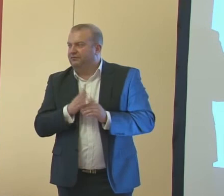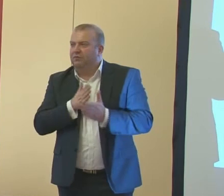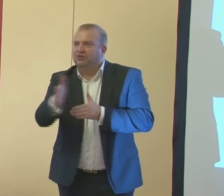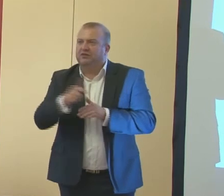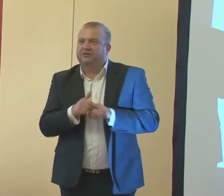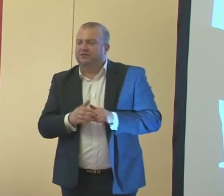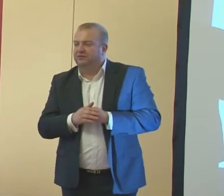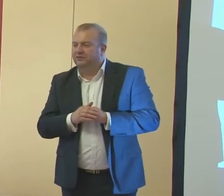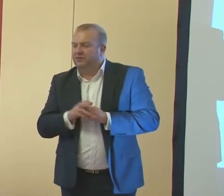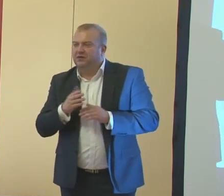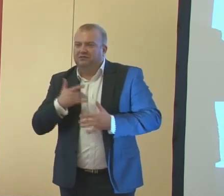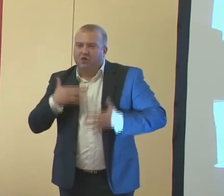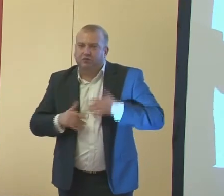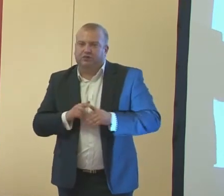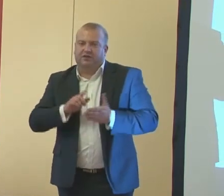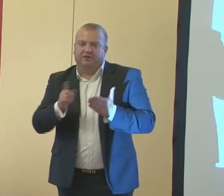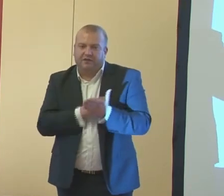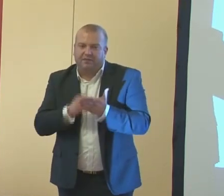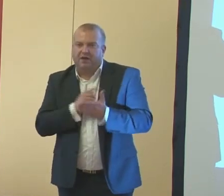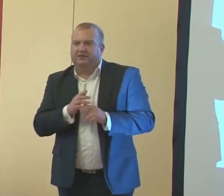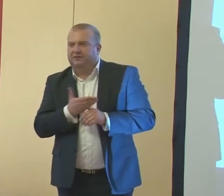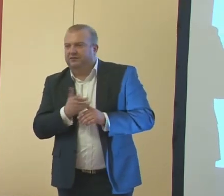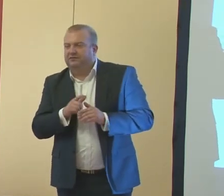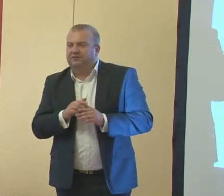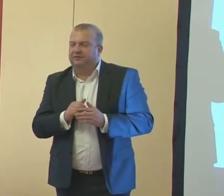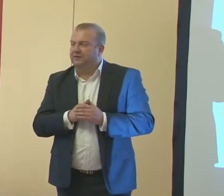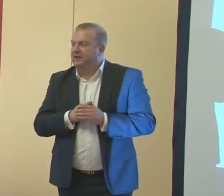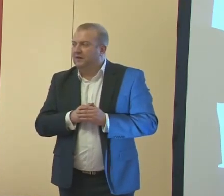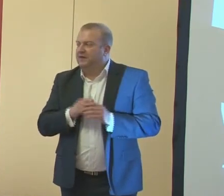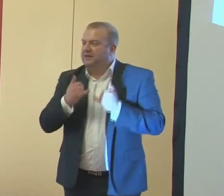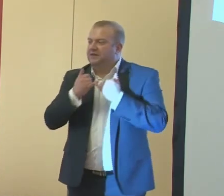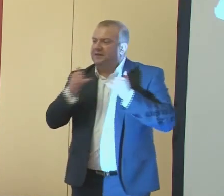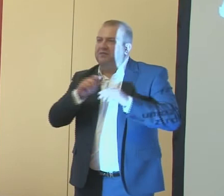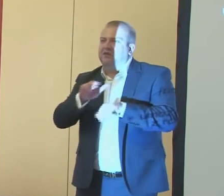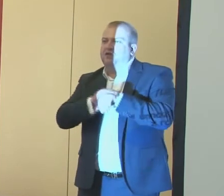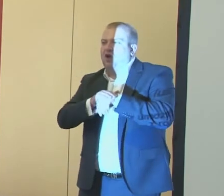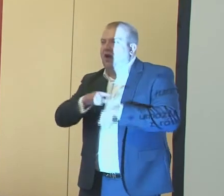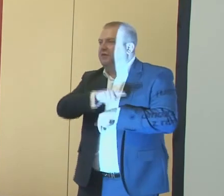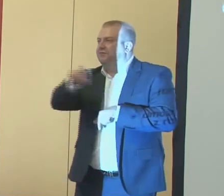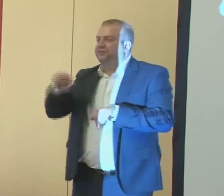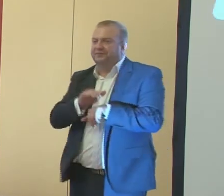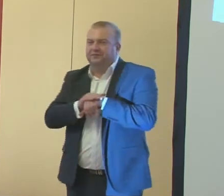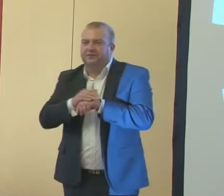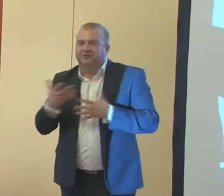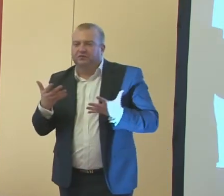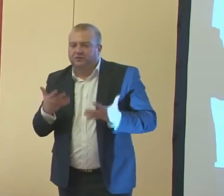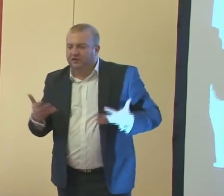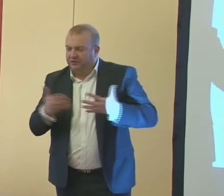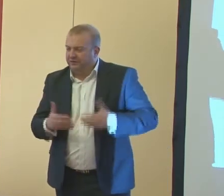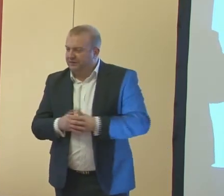poprzez komputer, tablet czy tablicę interaktywną z innymi rówieśnikami w wykorzystywaniu różnego rodzaju